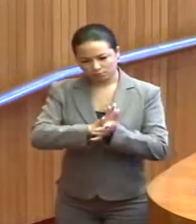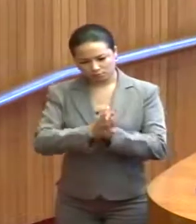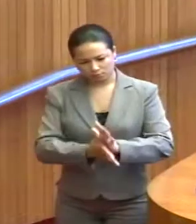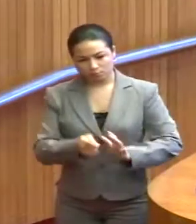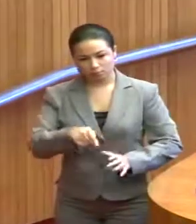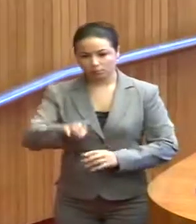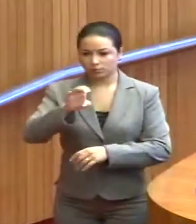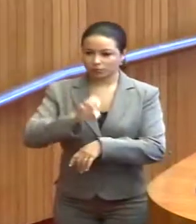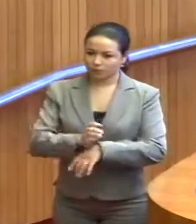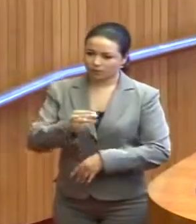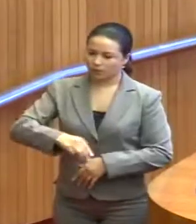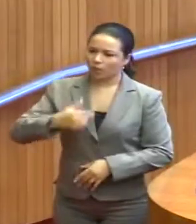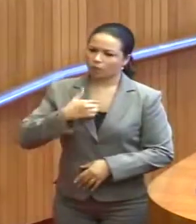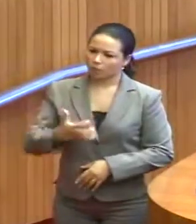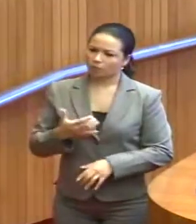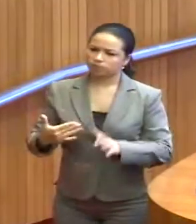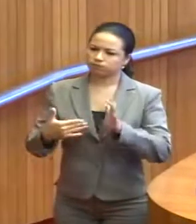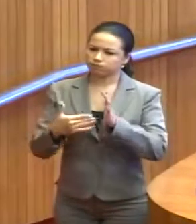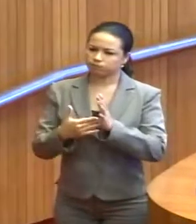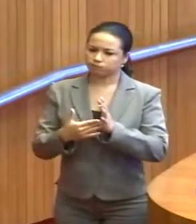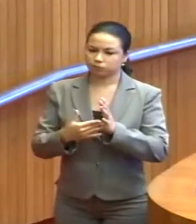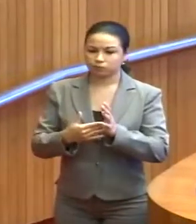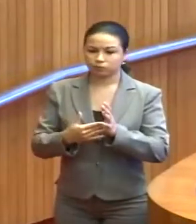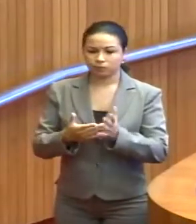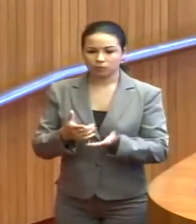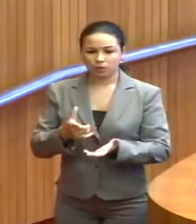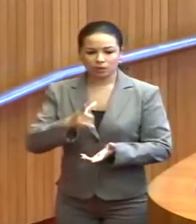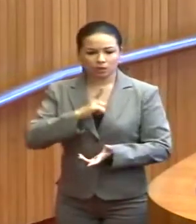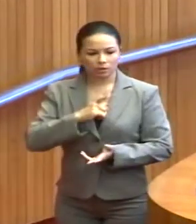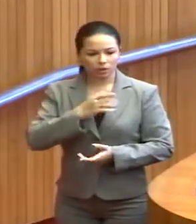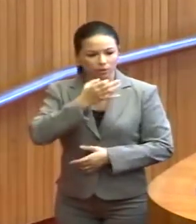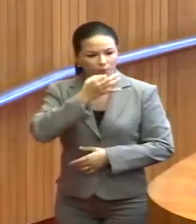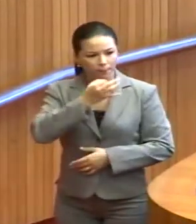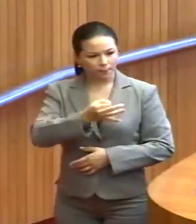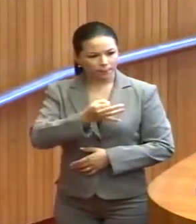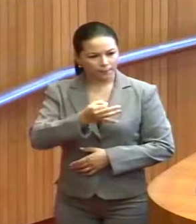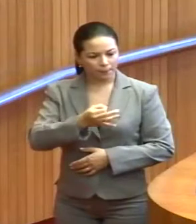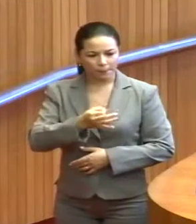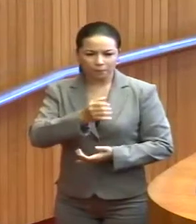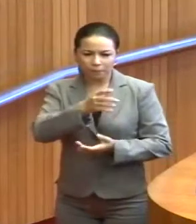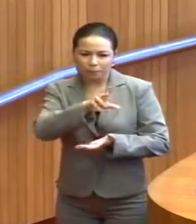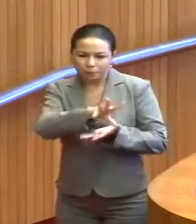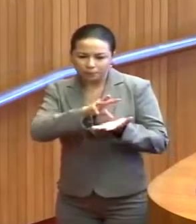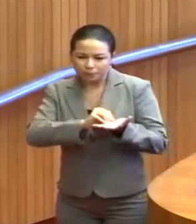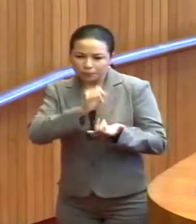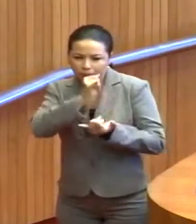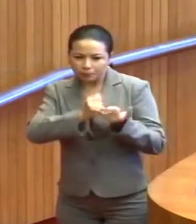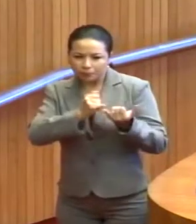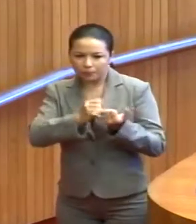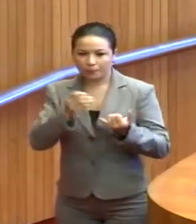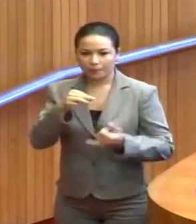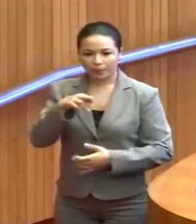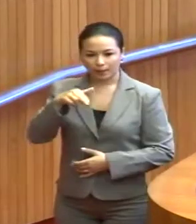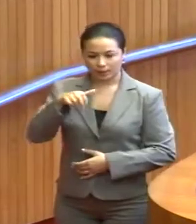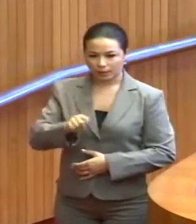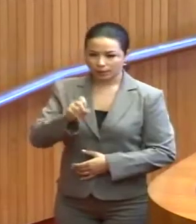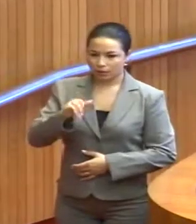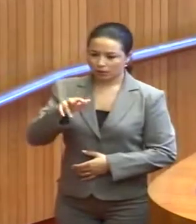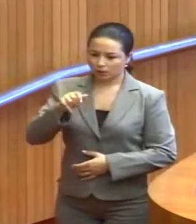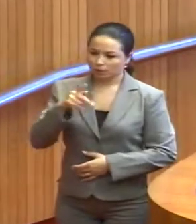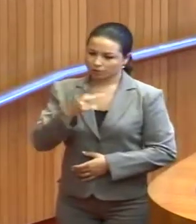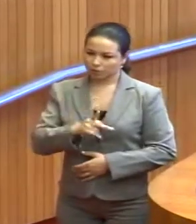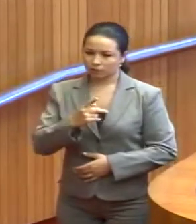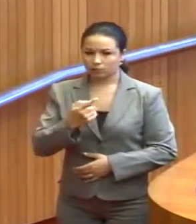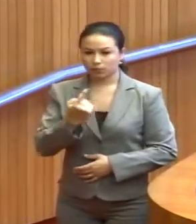quero finalizar, parafraseando, Marina Silva, que ela tem uma frase muito bonita, que